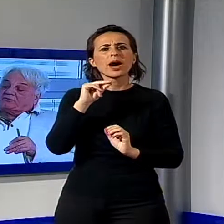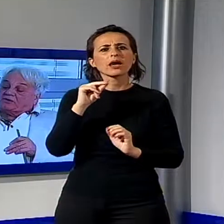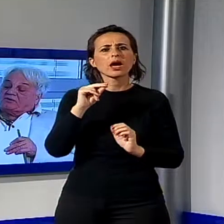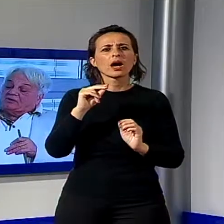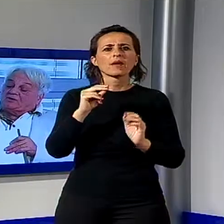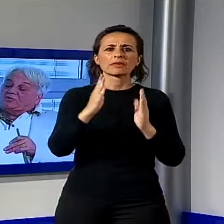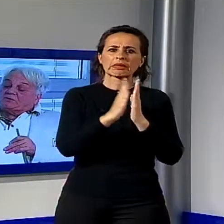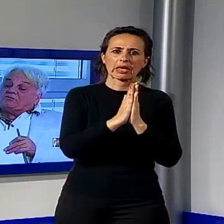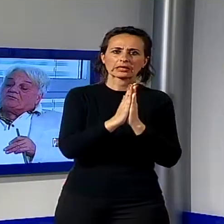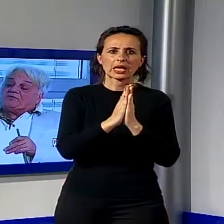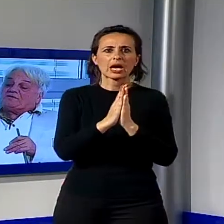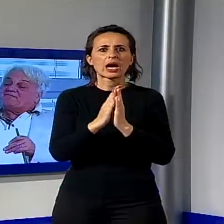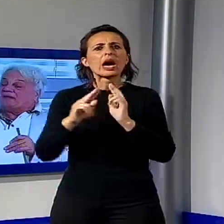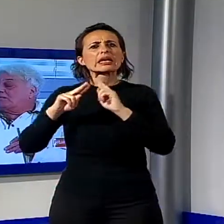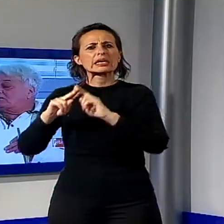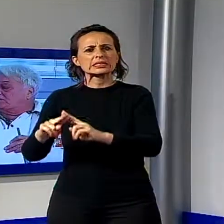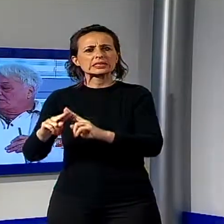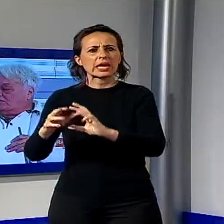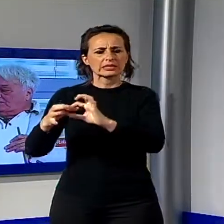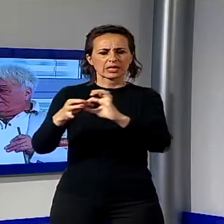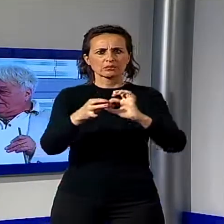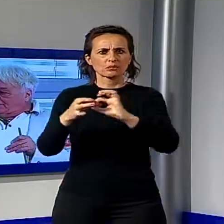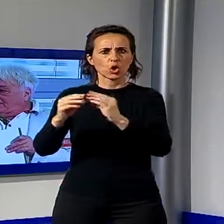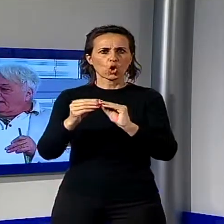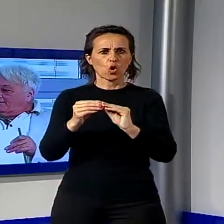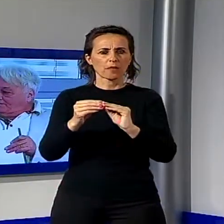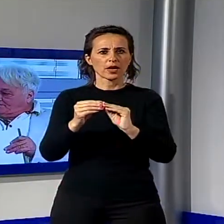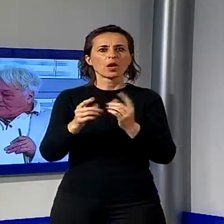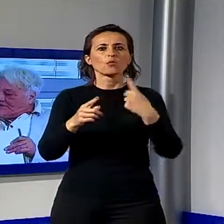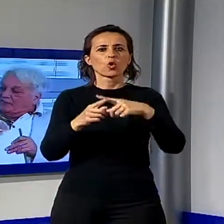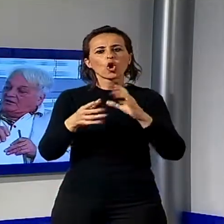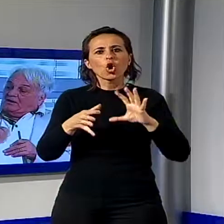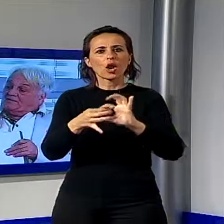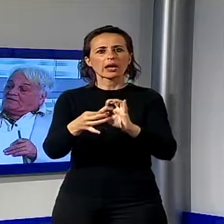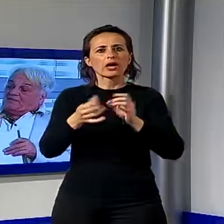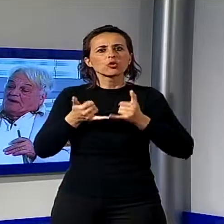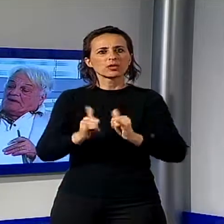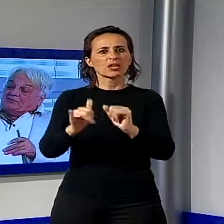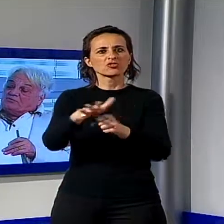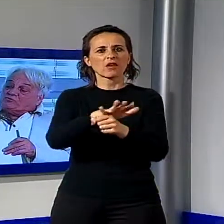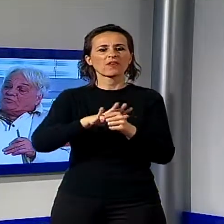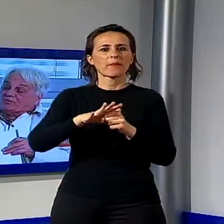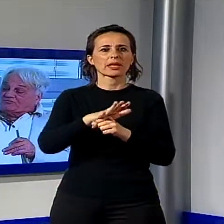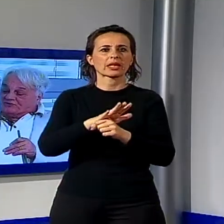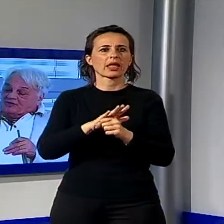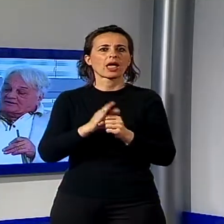nascita delle grandi famiglie della democrazia cristiana che ancora oggi sono ben presenti nella società